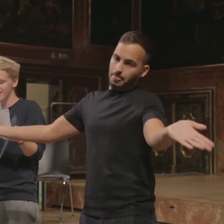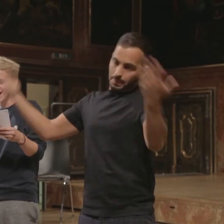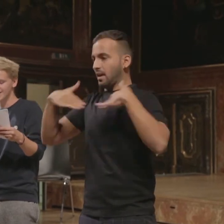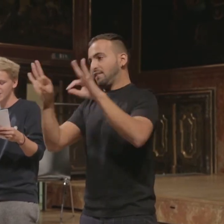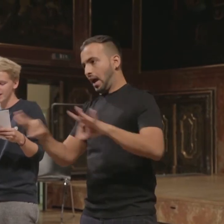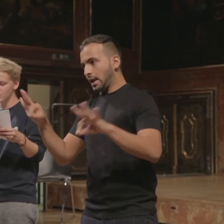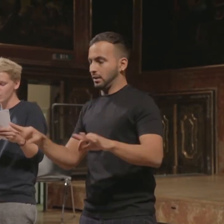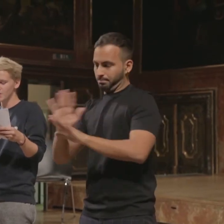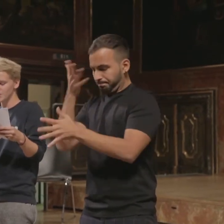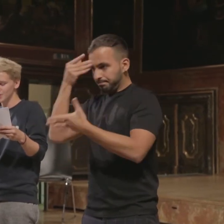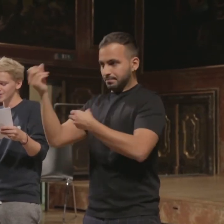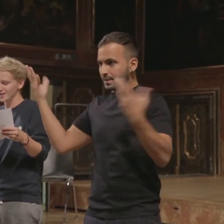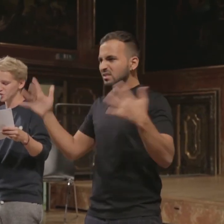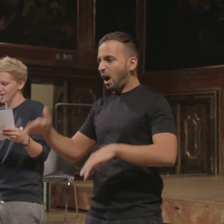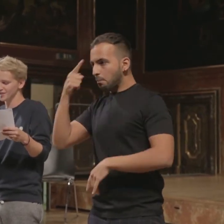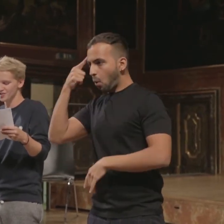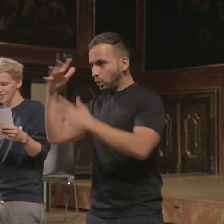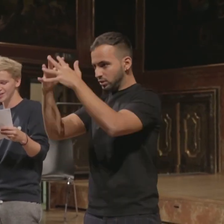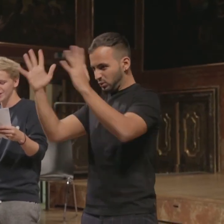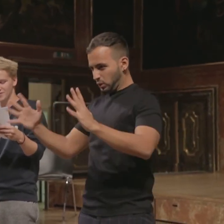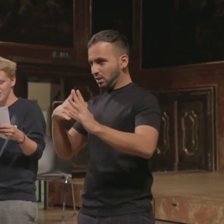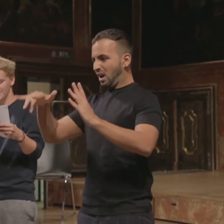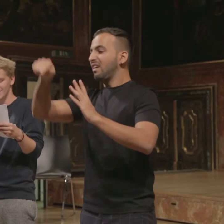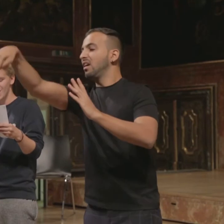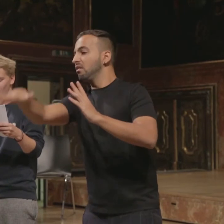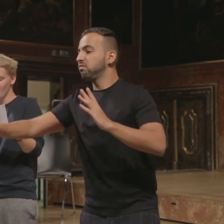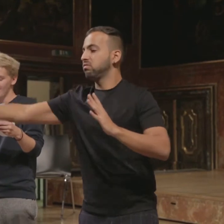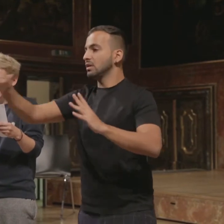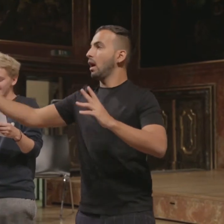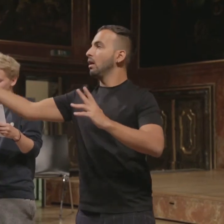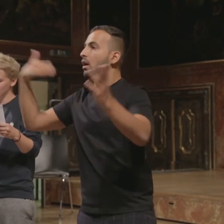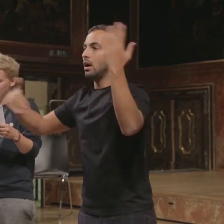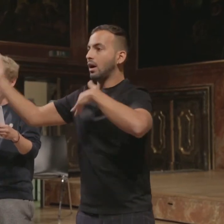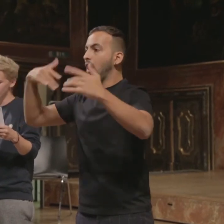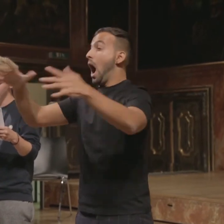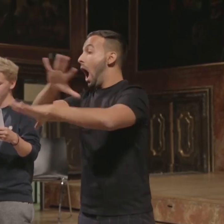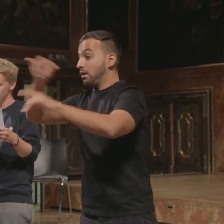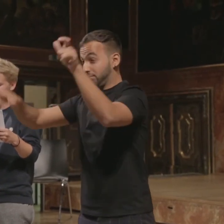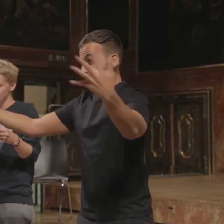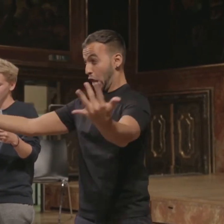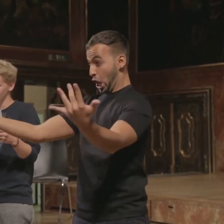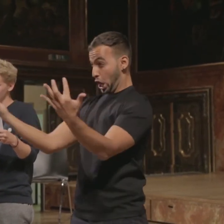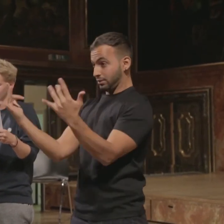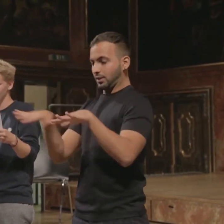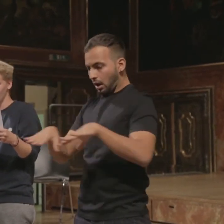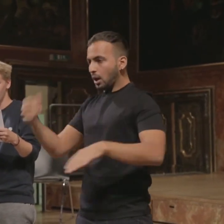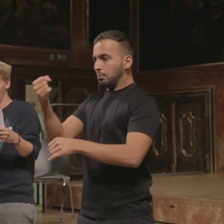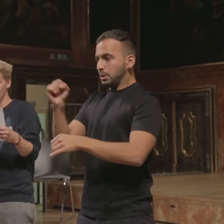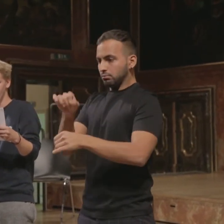hatte sich bei der mongolischen Jurte zu einem steirischen Zeltfest versammelt, wo, dank der zur Verfügung gestellten Biertische der Freiwilligen Feuerwehr Obdach,